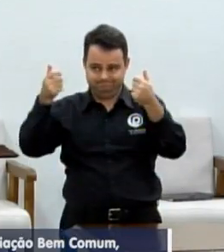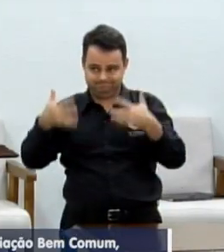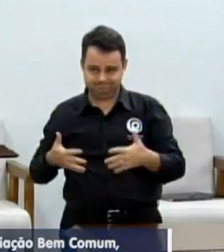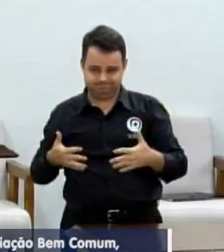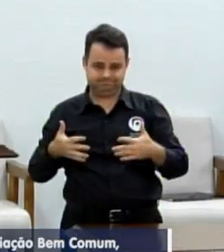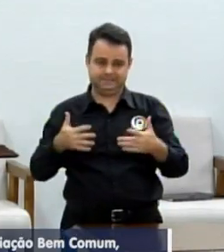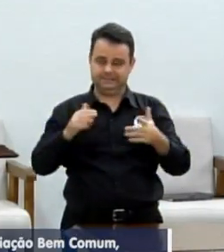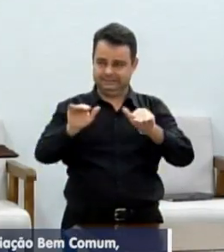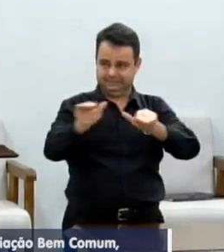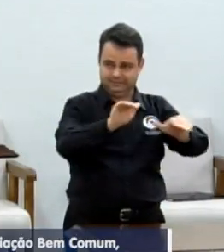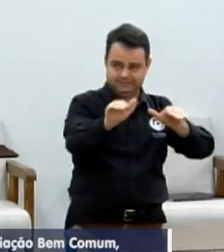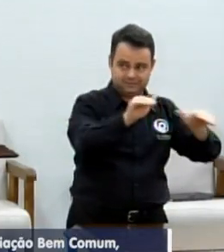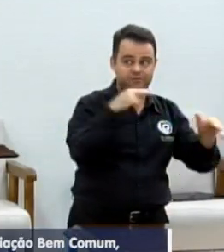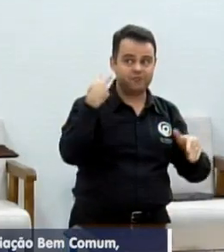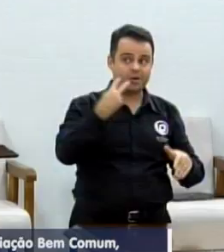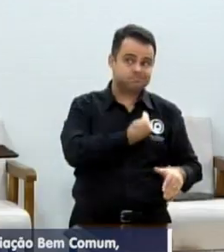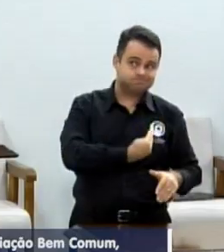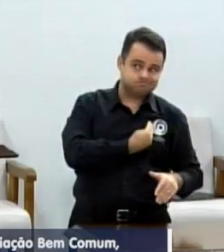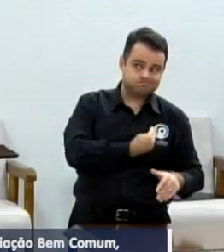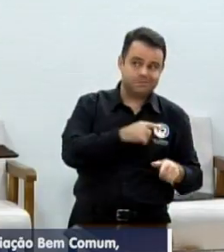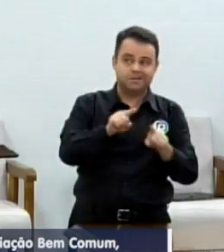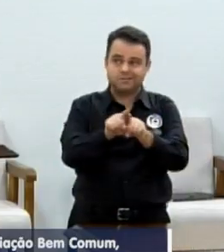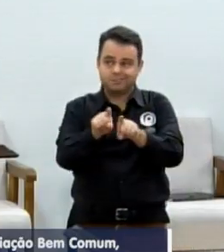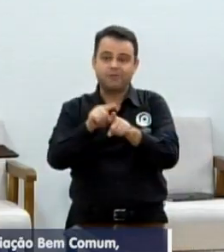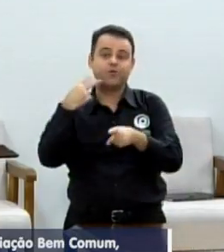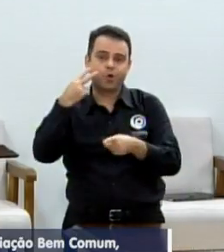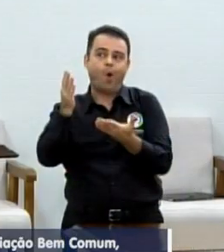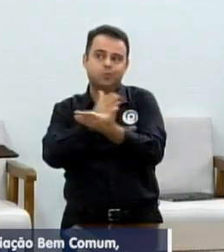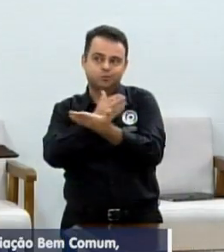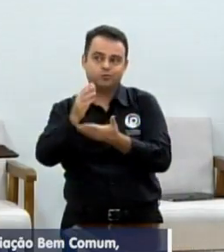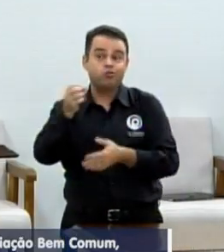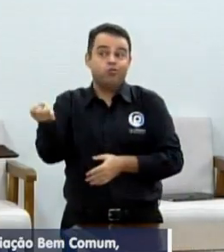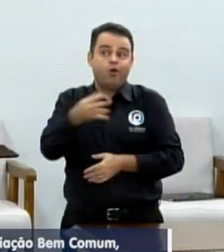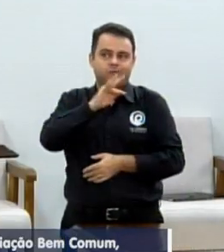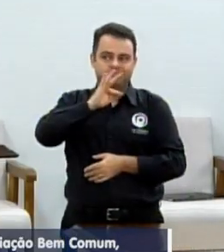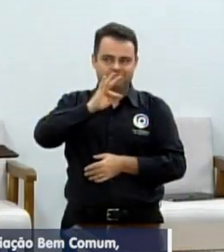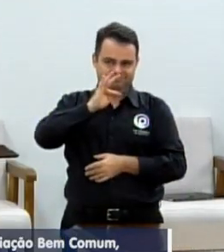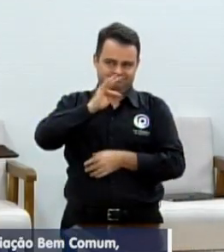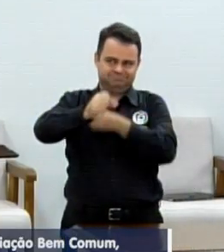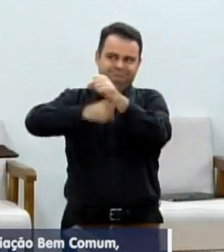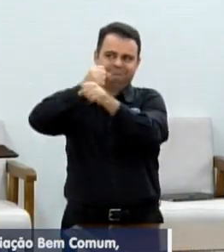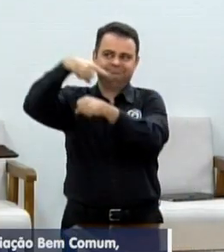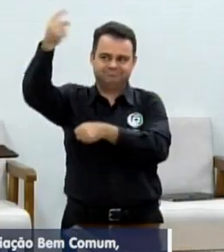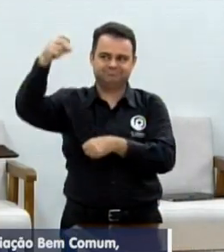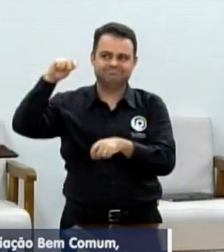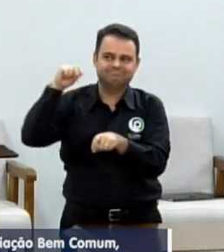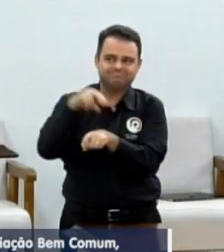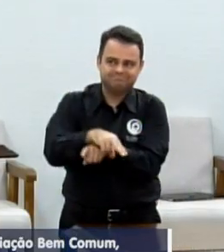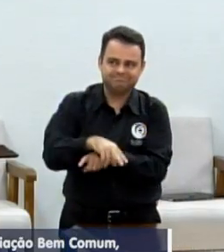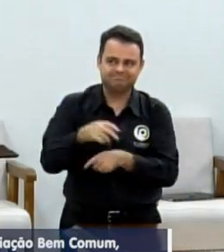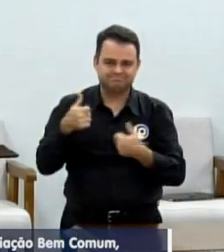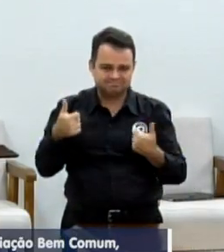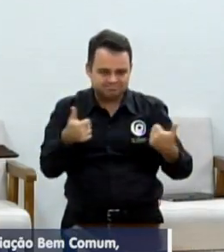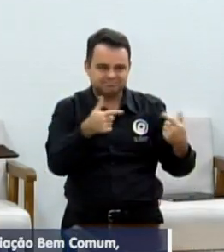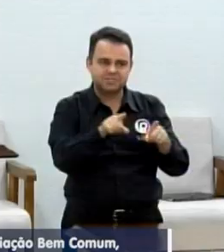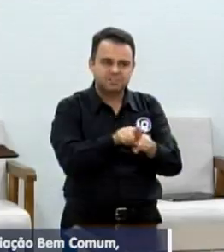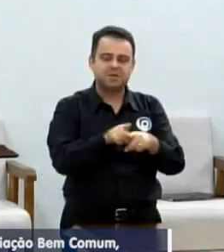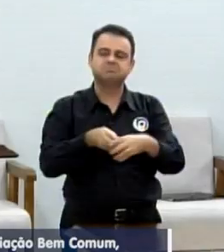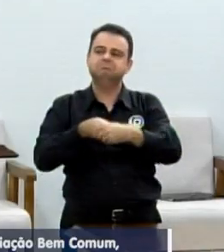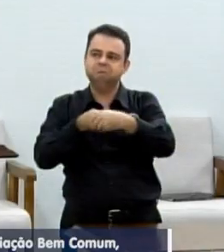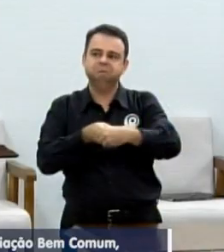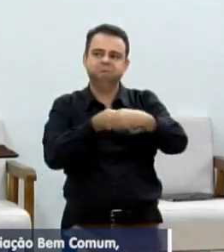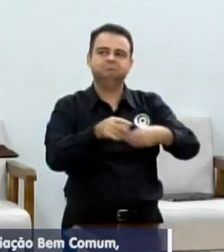futuros vereadores, aproveitando a oportunidade de parabenizar os reeleitos, os